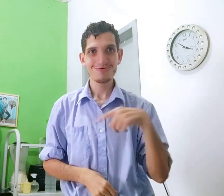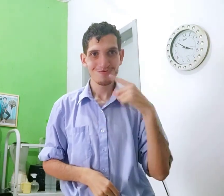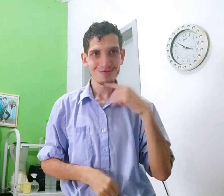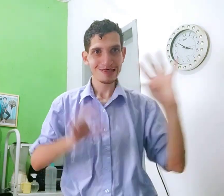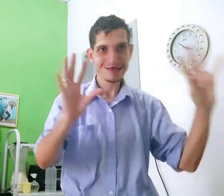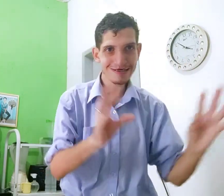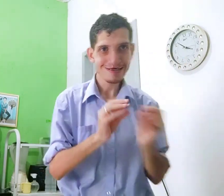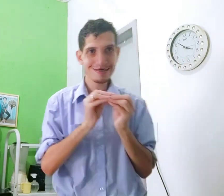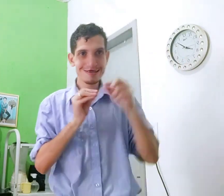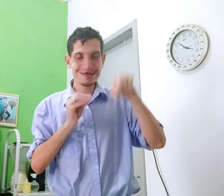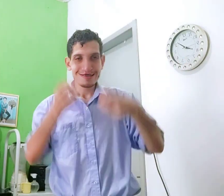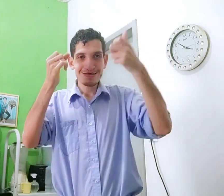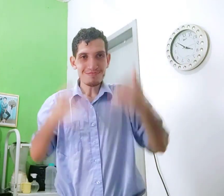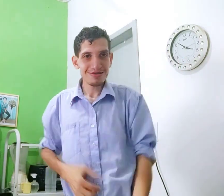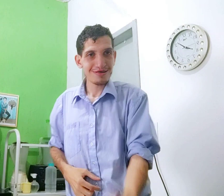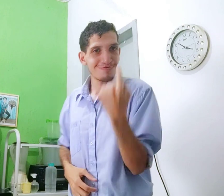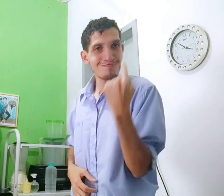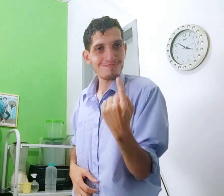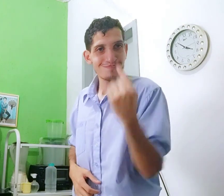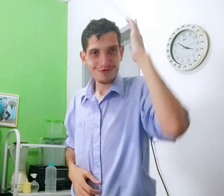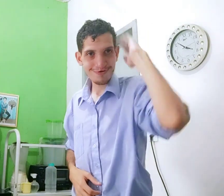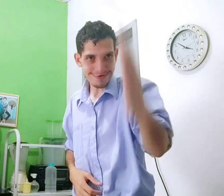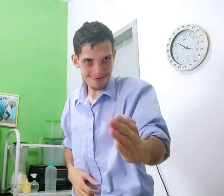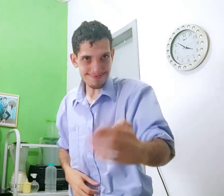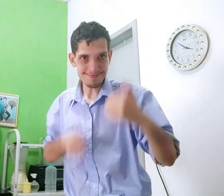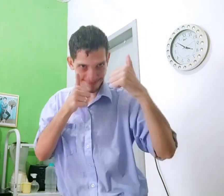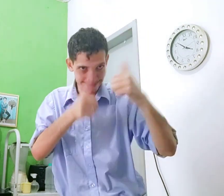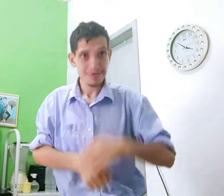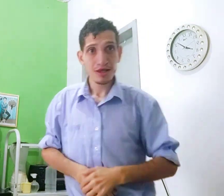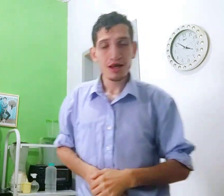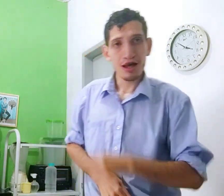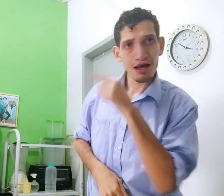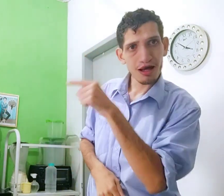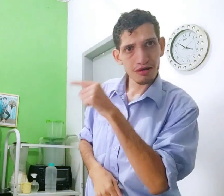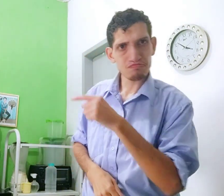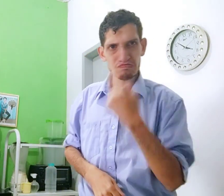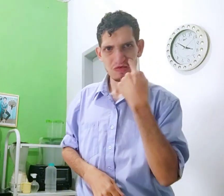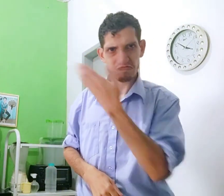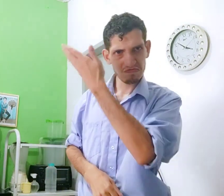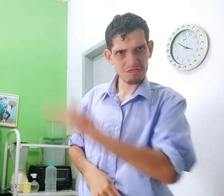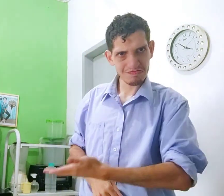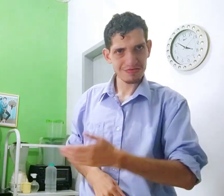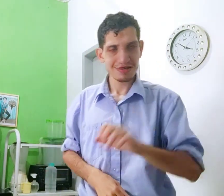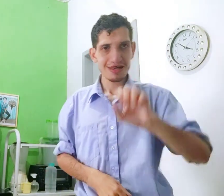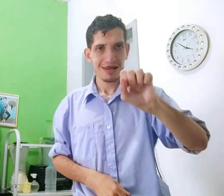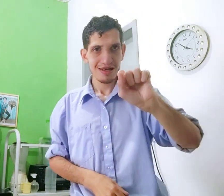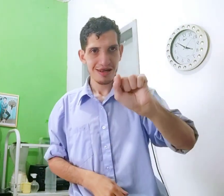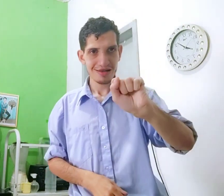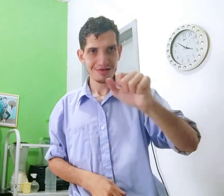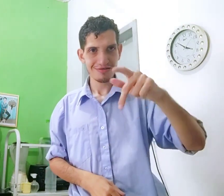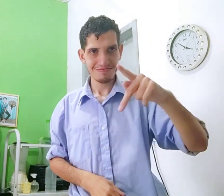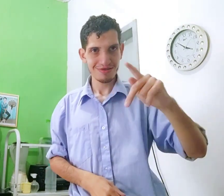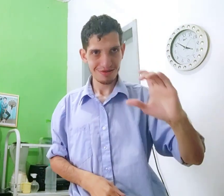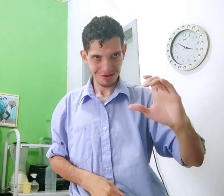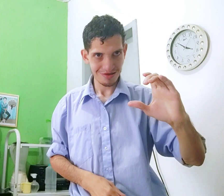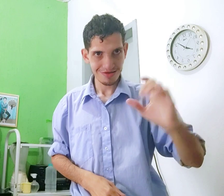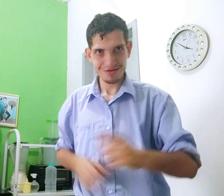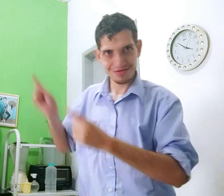Então, essas duas dúvidas eu vou resumir aqui, eu vou explicar aí uma vez só, direto, tá? Olha para o lado, aqui SPC